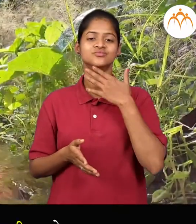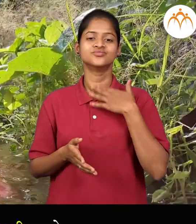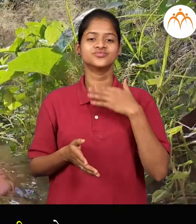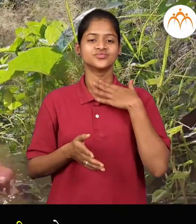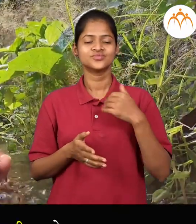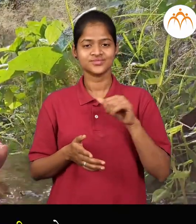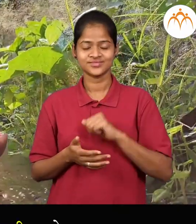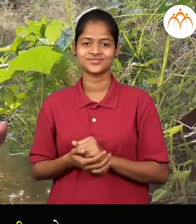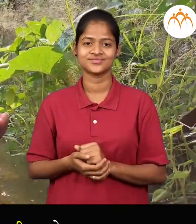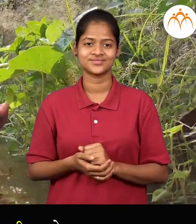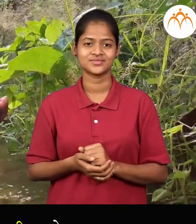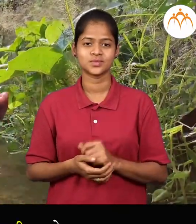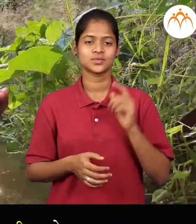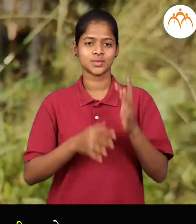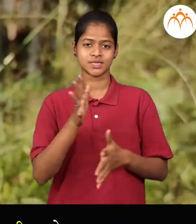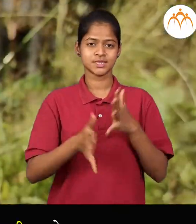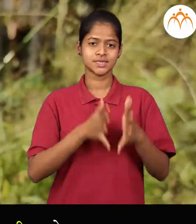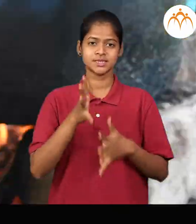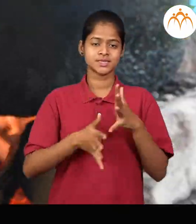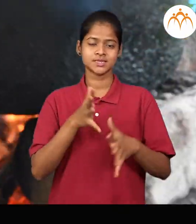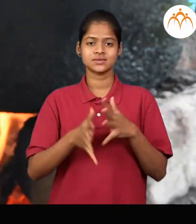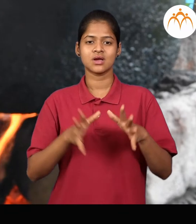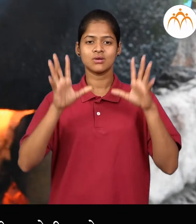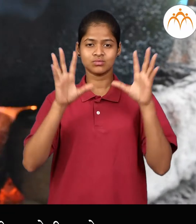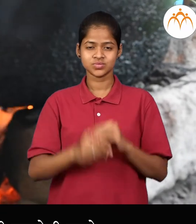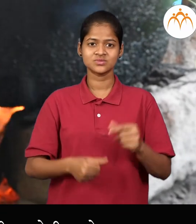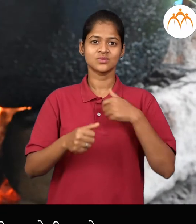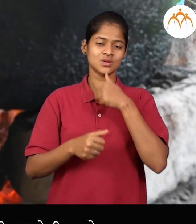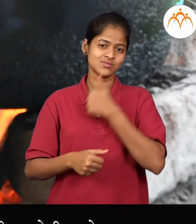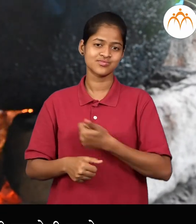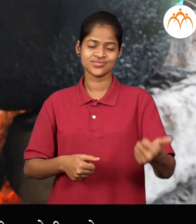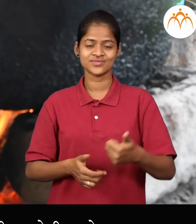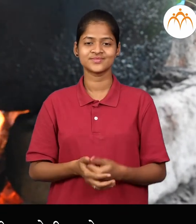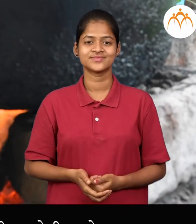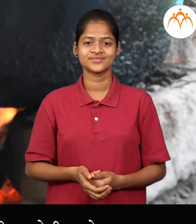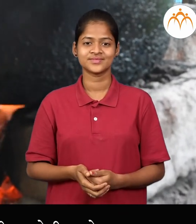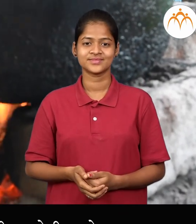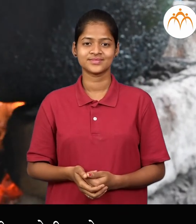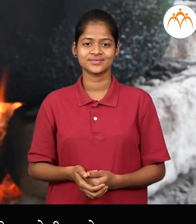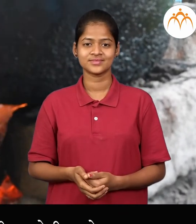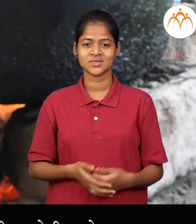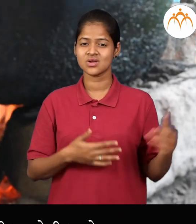तहान लागली कि पाणी प्यावे, आग, आग विजवने साथी पाणी उपयोगी पडते,